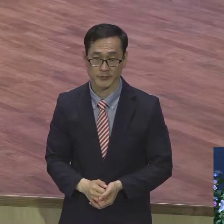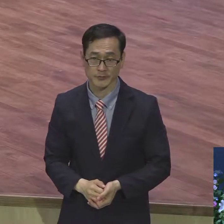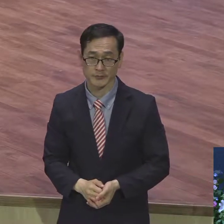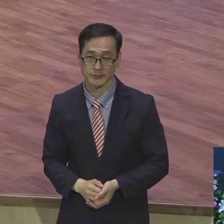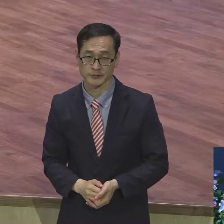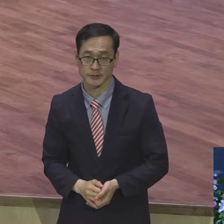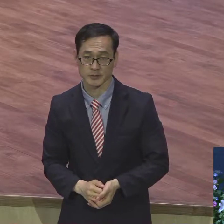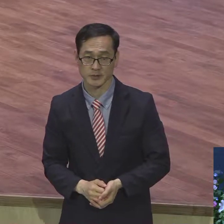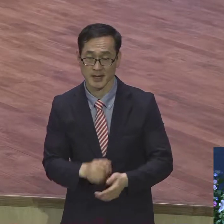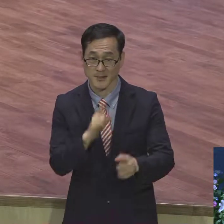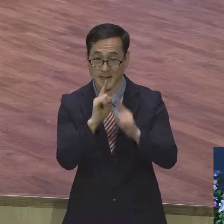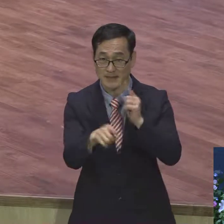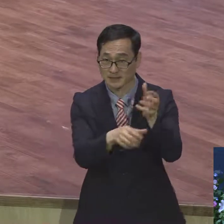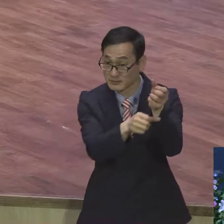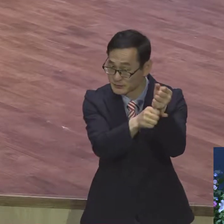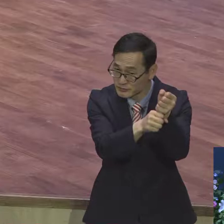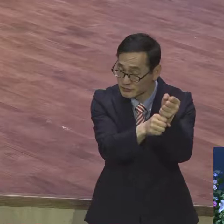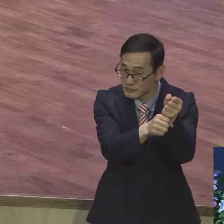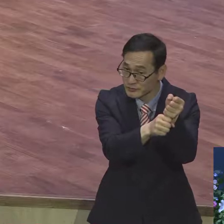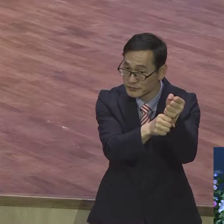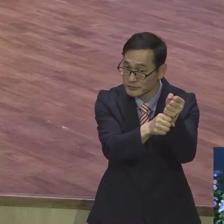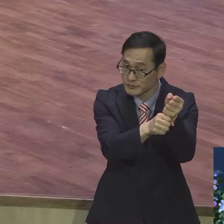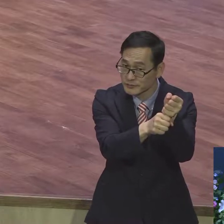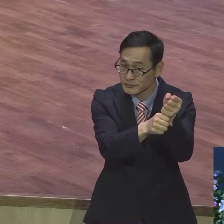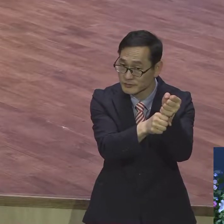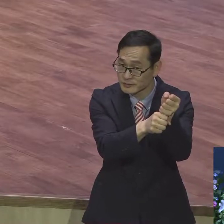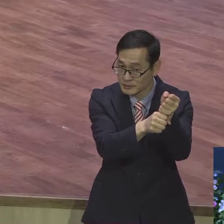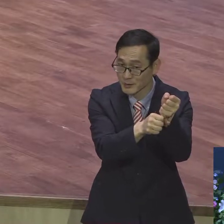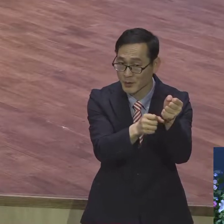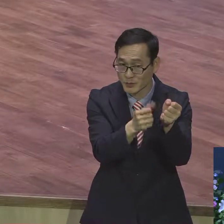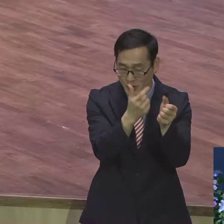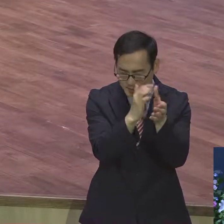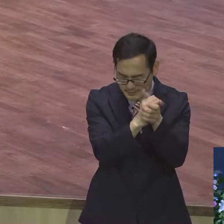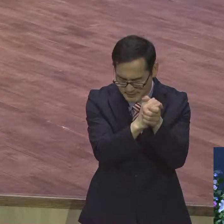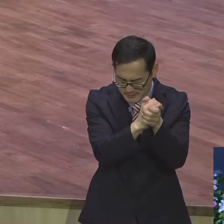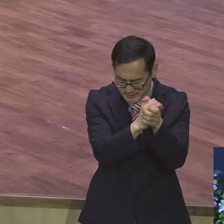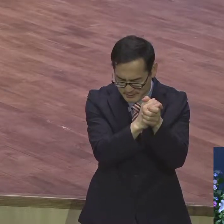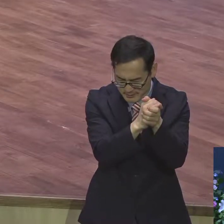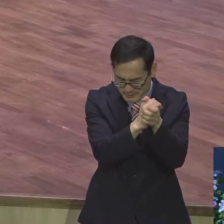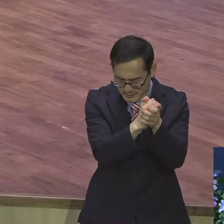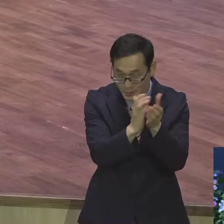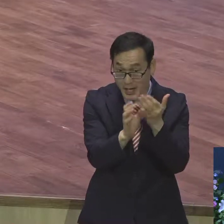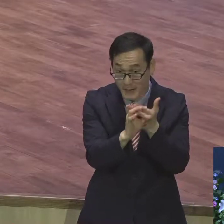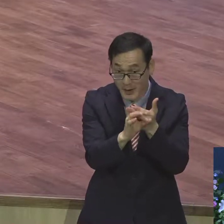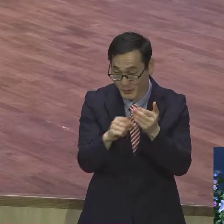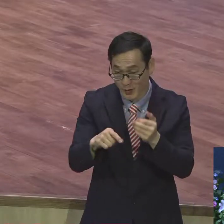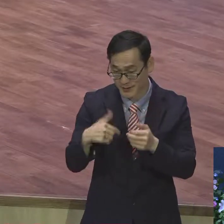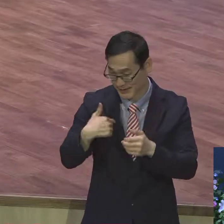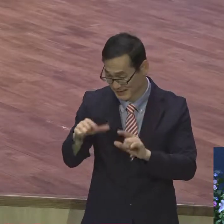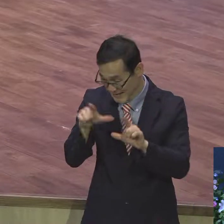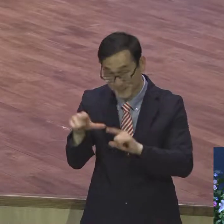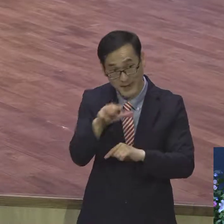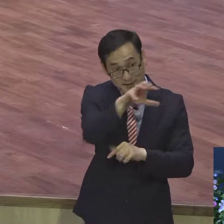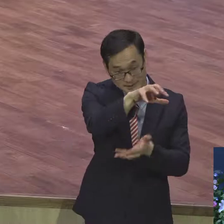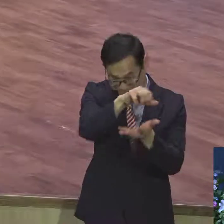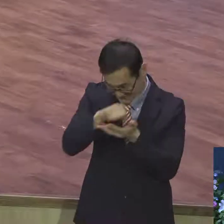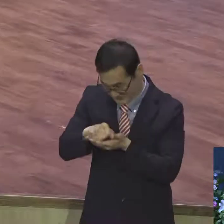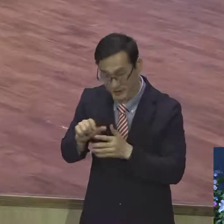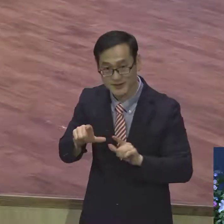붙잡으면요. 하나는 말씀을 붙잡고 기도하면 그 말씀을 삶속에 적용하면 절대 불가능이 절대